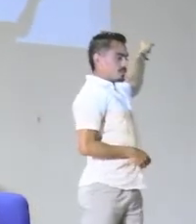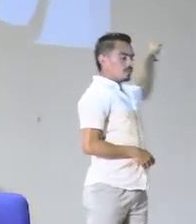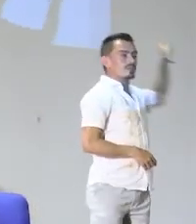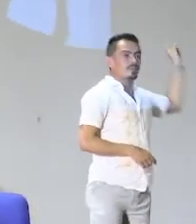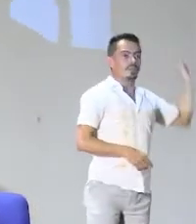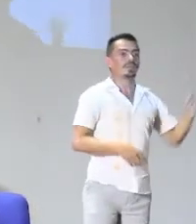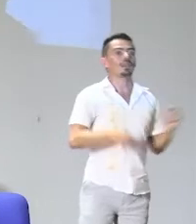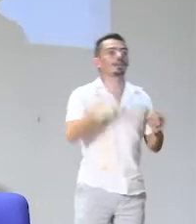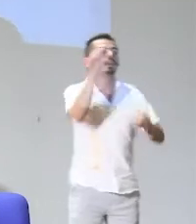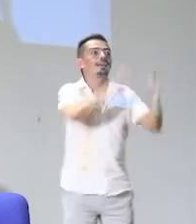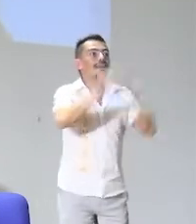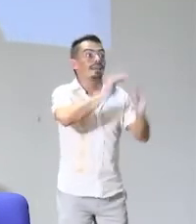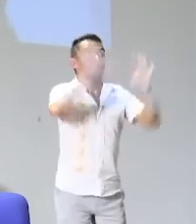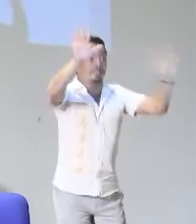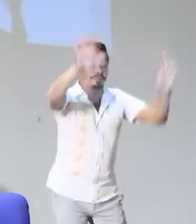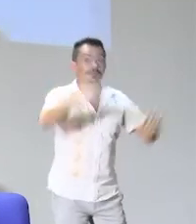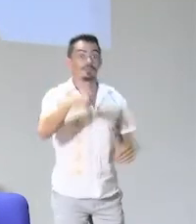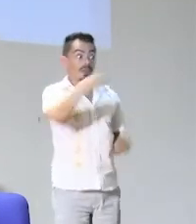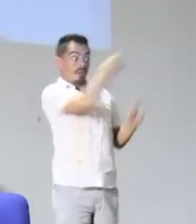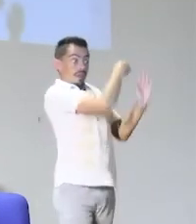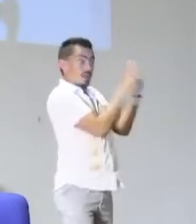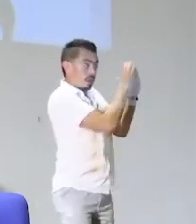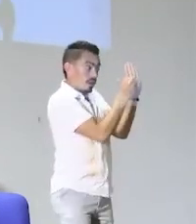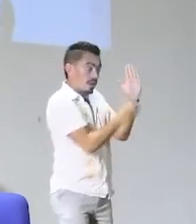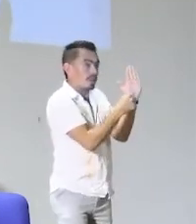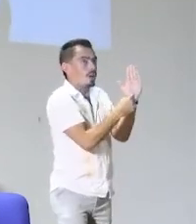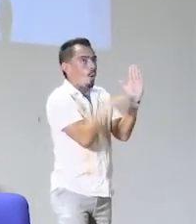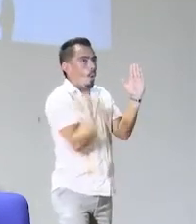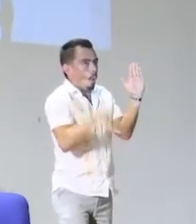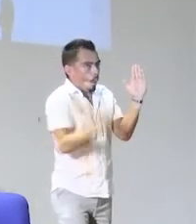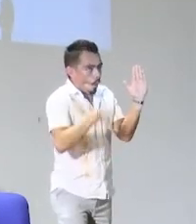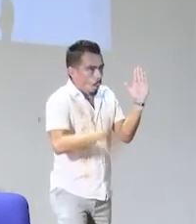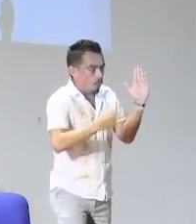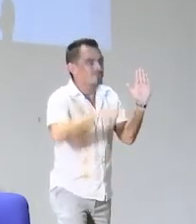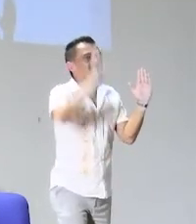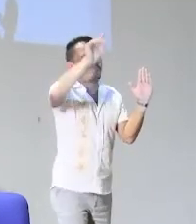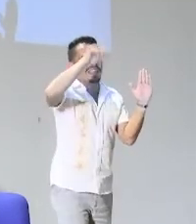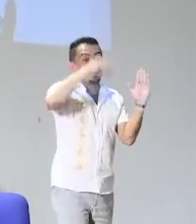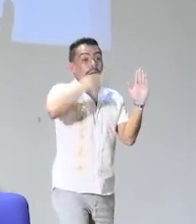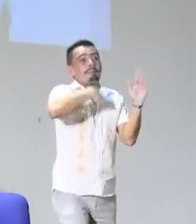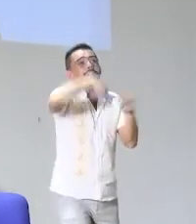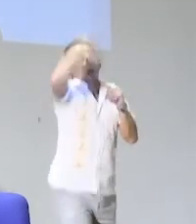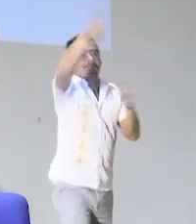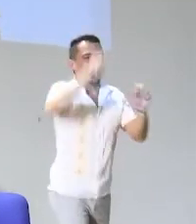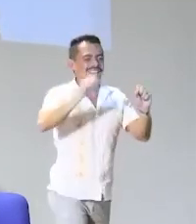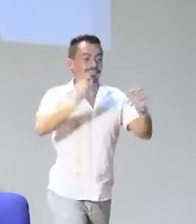Este libro que ustedes están viendo allí fue una elaboración bien interesante, permítanme aclarar,